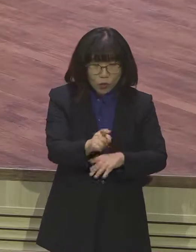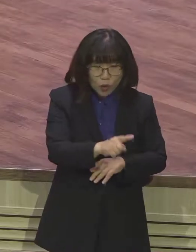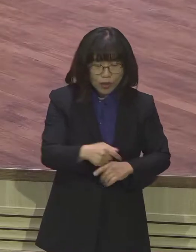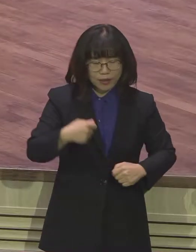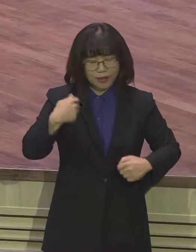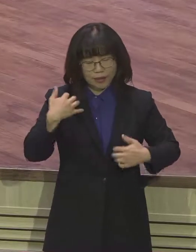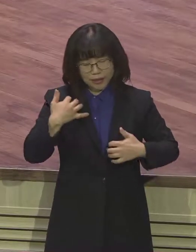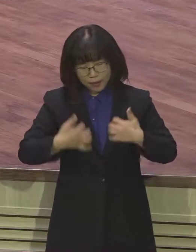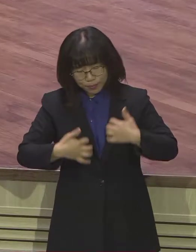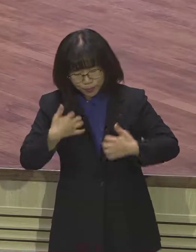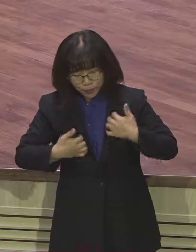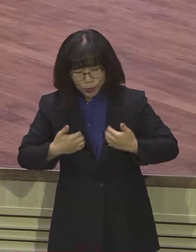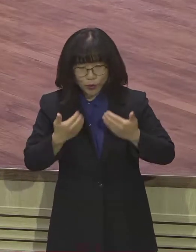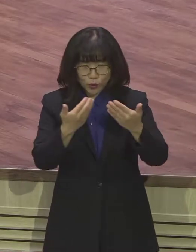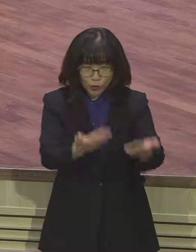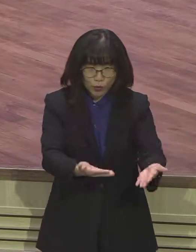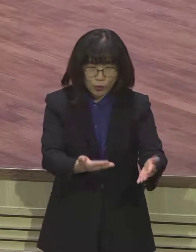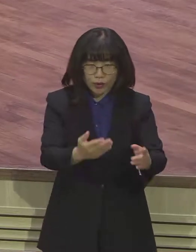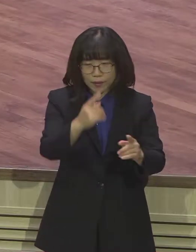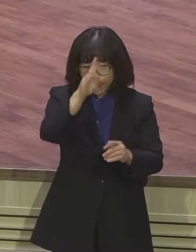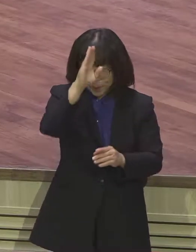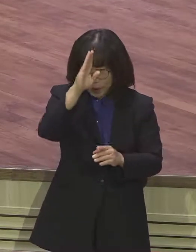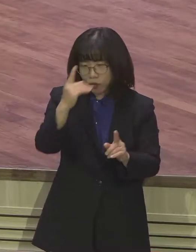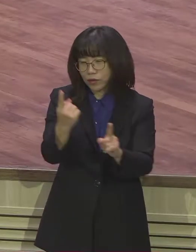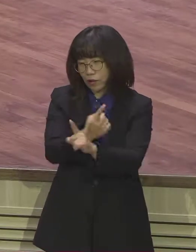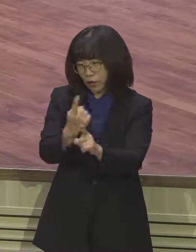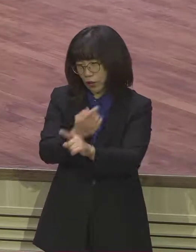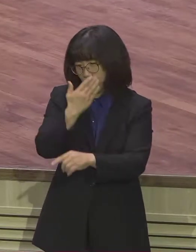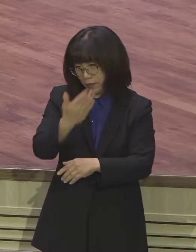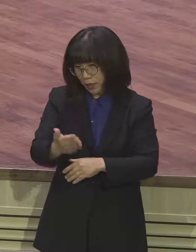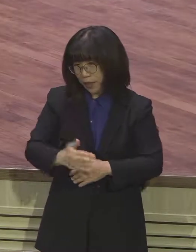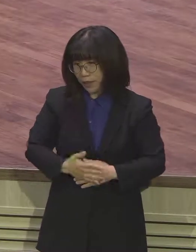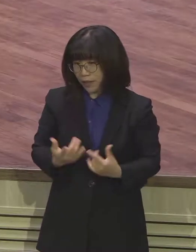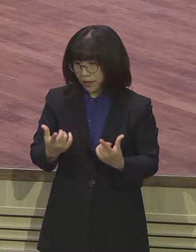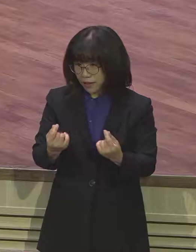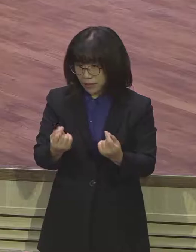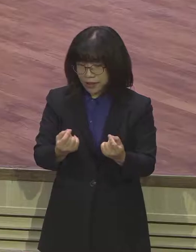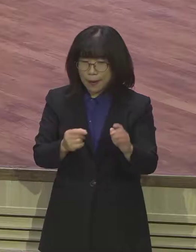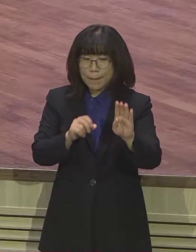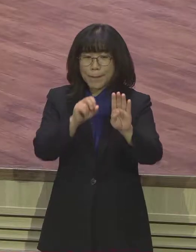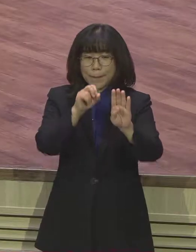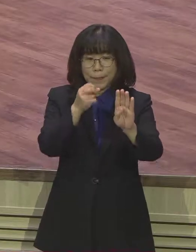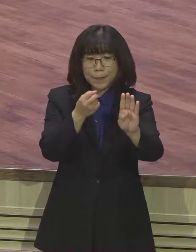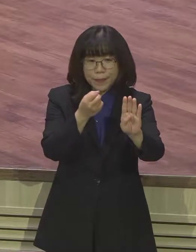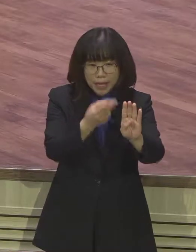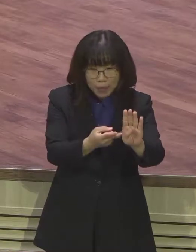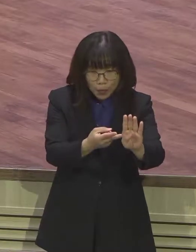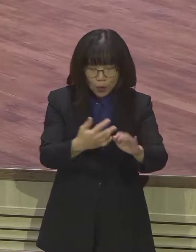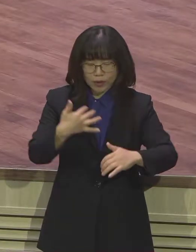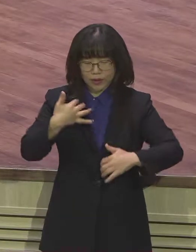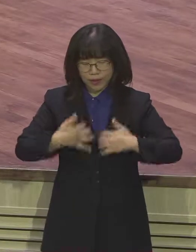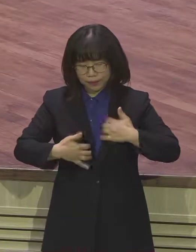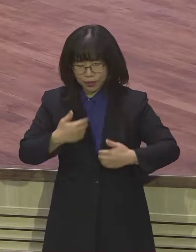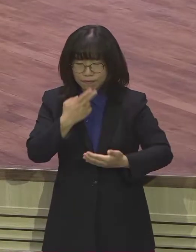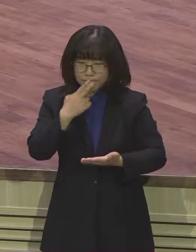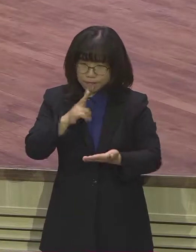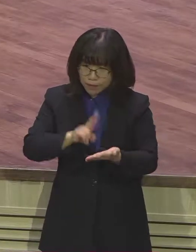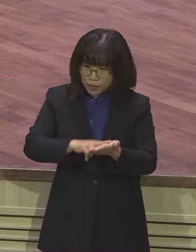예화를 보면서 계속해서 나오는 우리 빌리포서 기쁨의 서신 강단 말씀을 묵상하는 가운데 영적인 것도 참